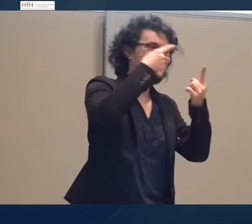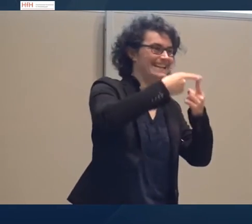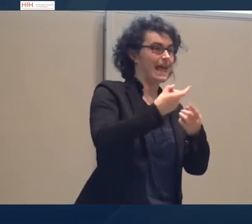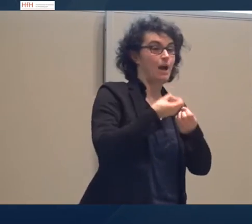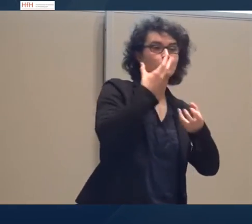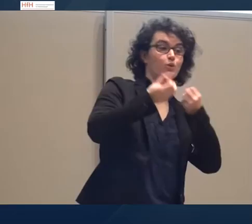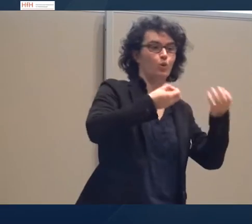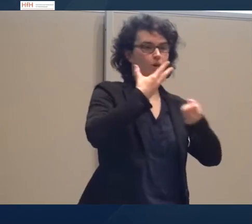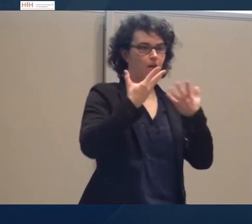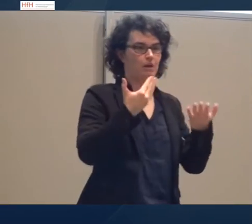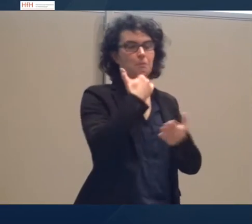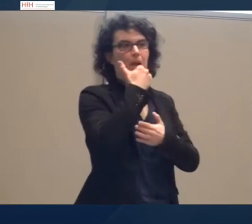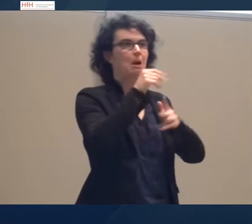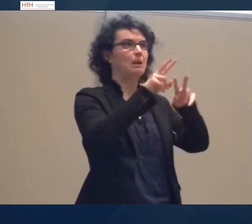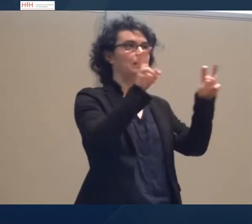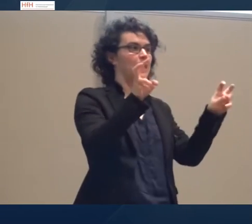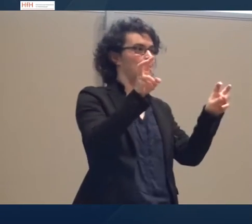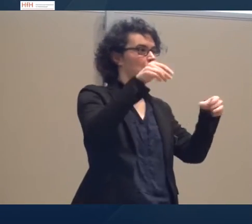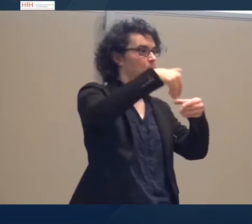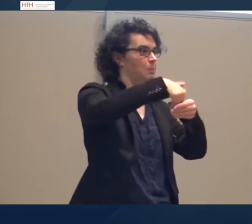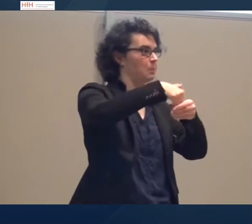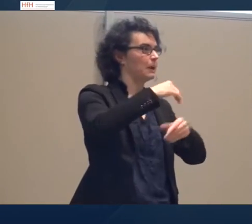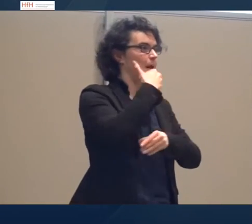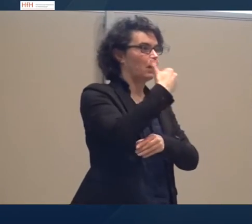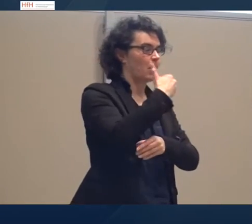wie sich das Thema entfaltet. Eigentlich kann das ästhetisch-kreativ alles sein.